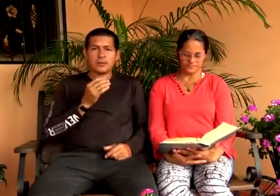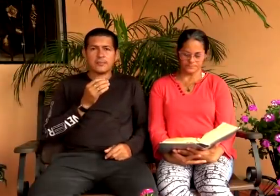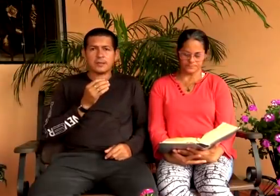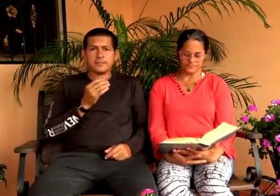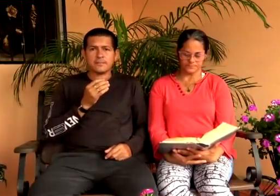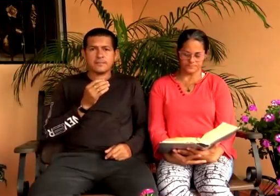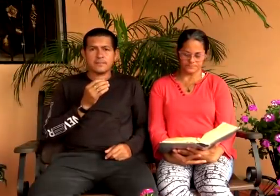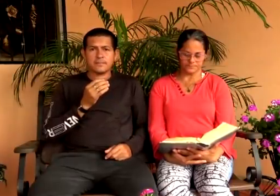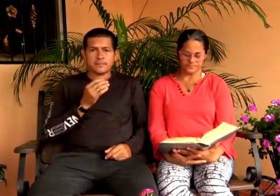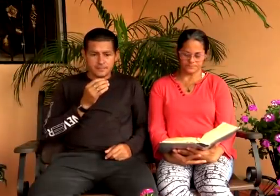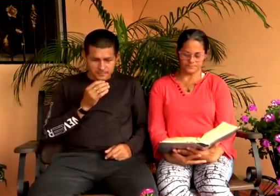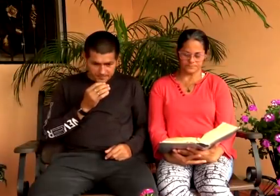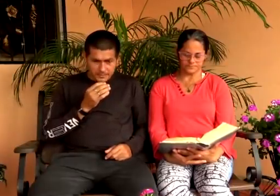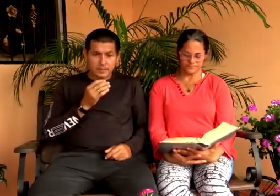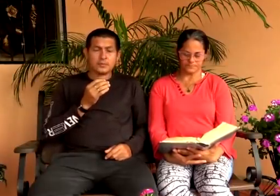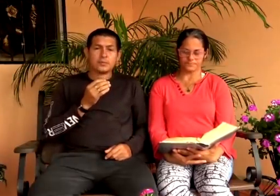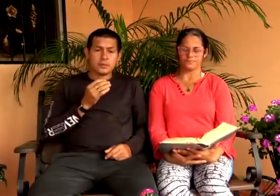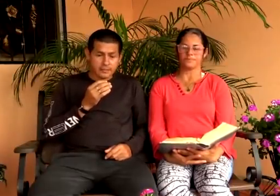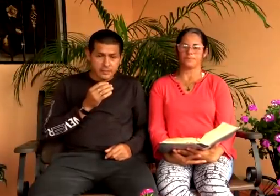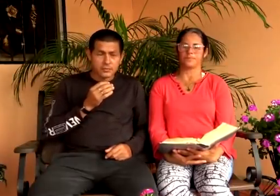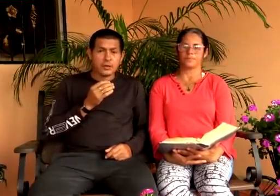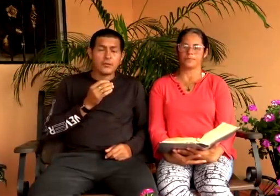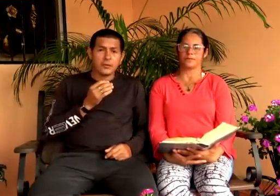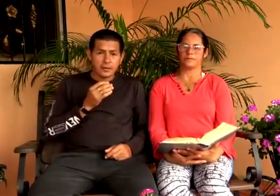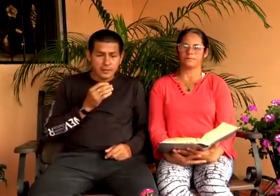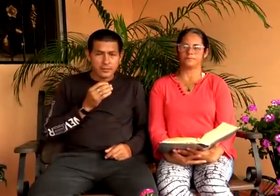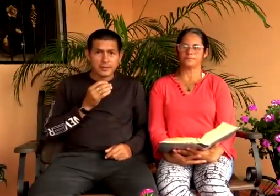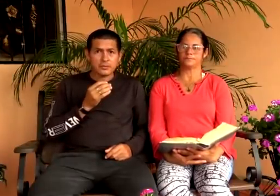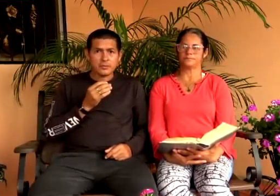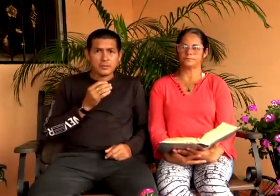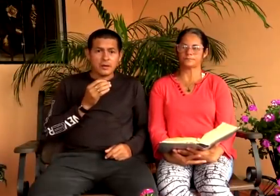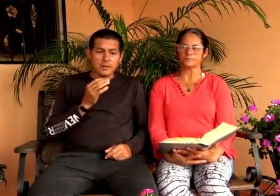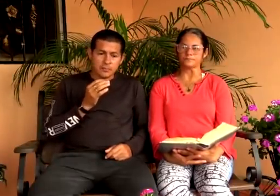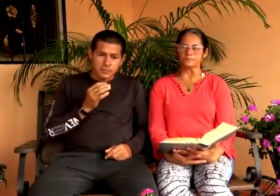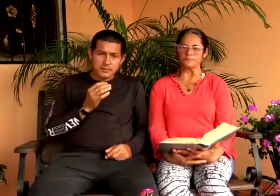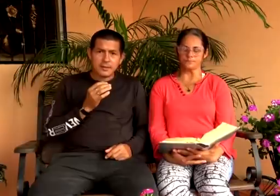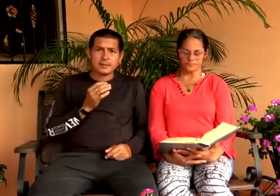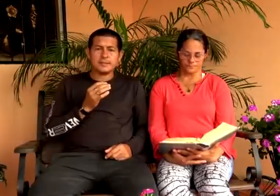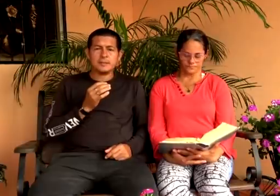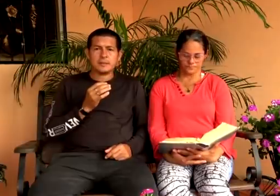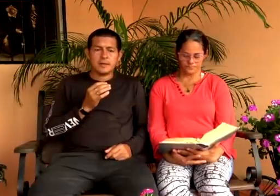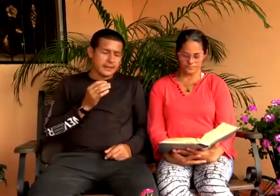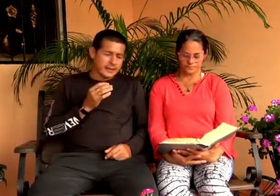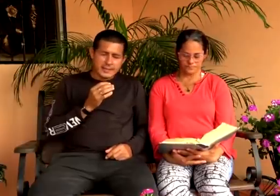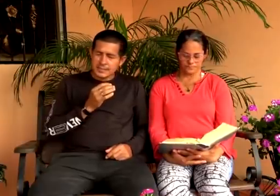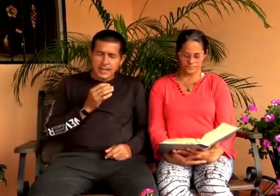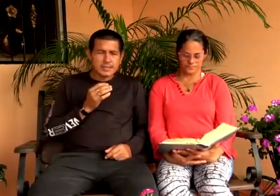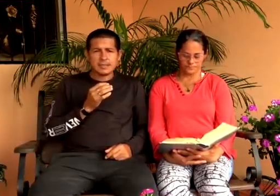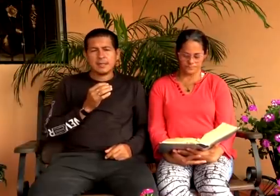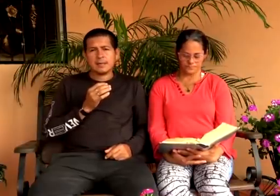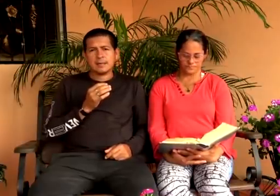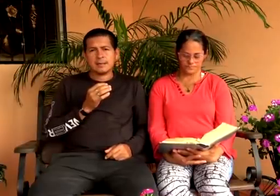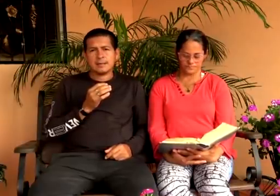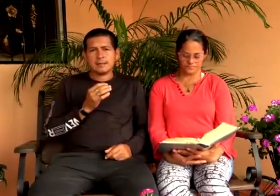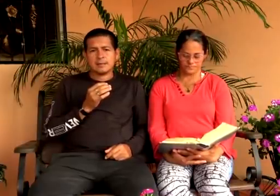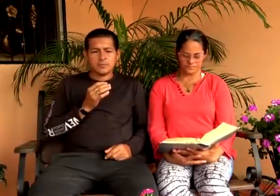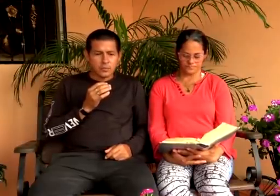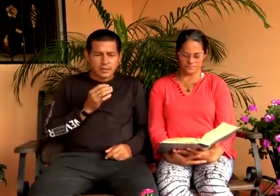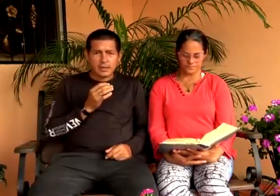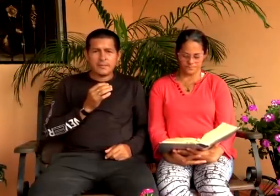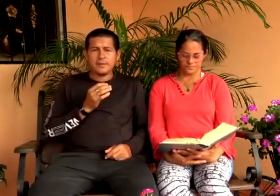doctrina de hombre. Y eso es lo que vamos a estudiar hoy, amado hermano. Apunte bien la cita. Resáltenla.